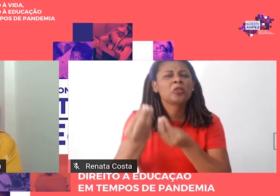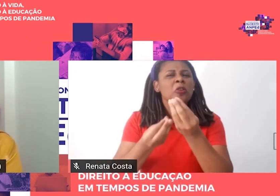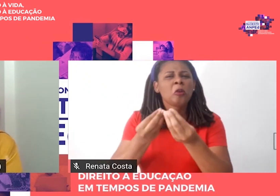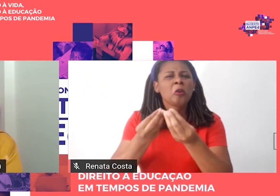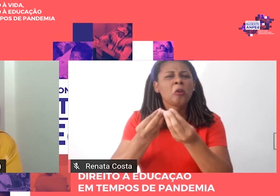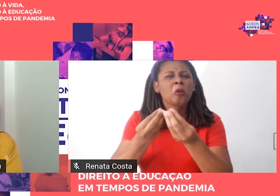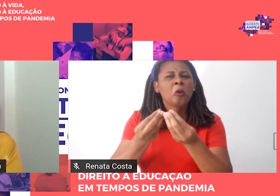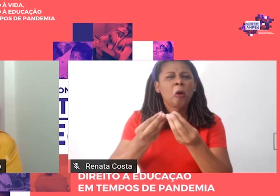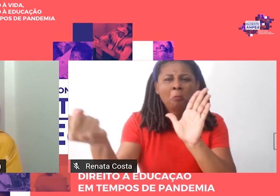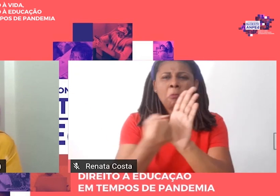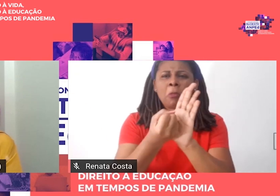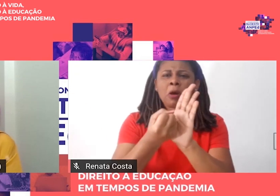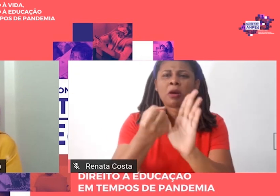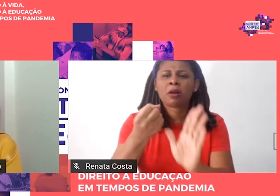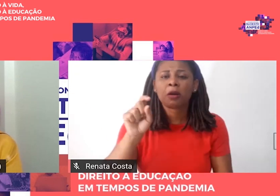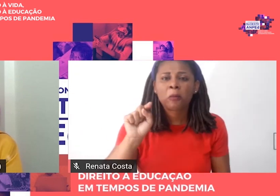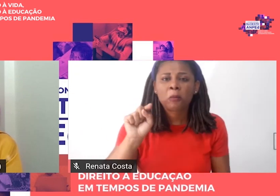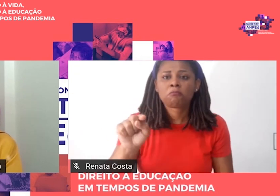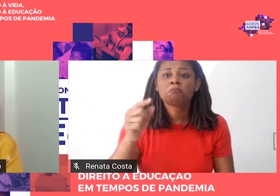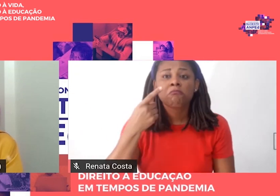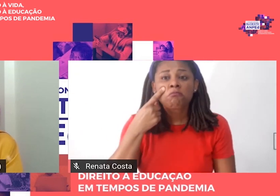O livro Mostra A